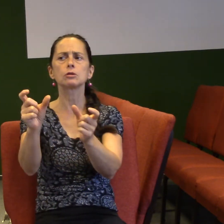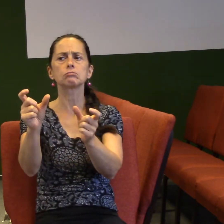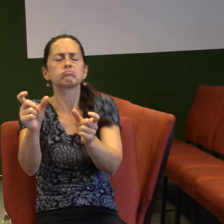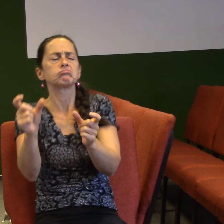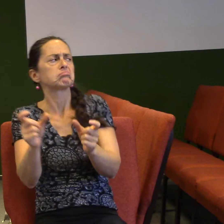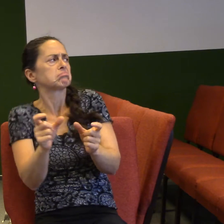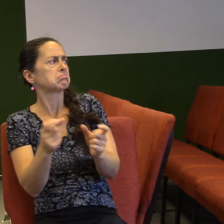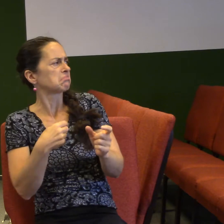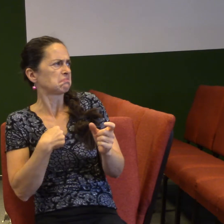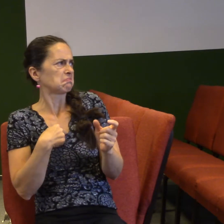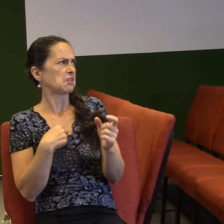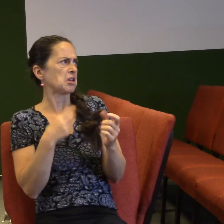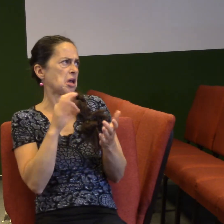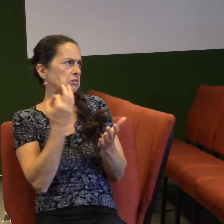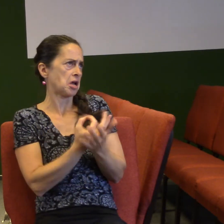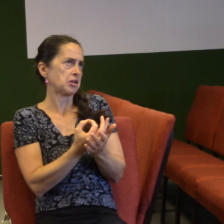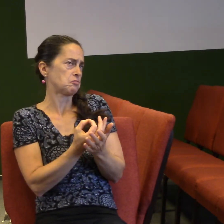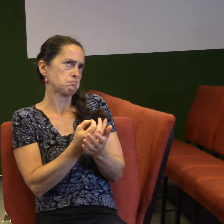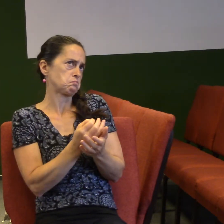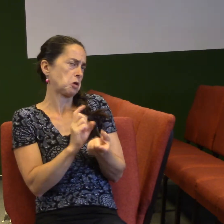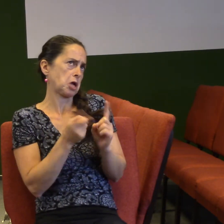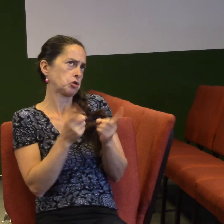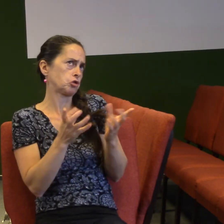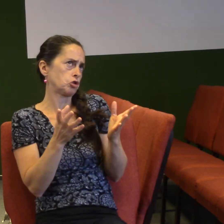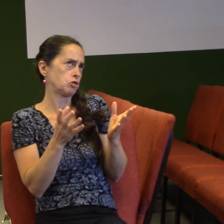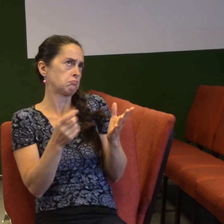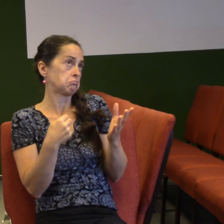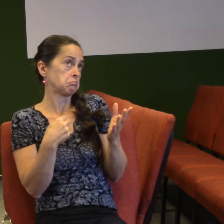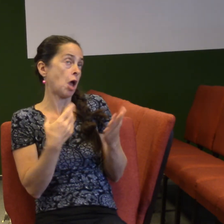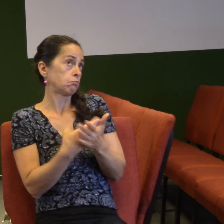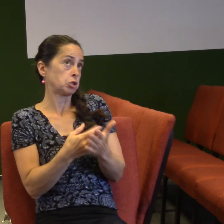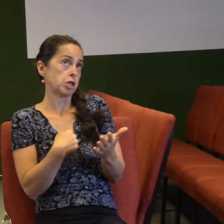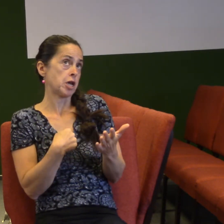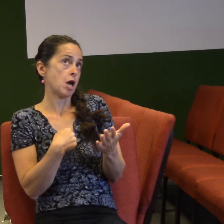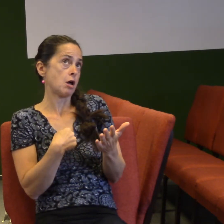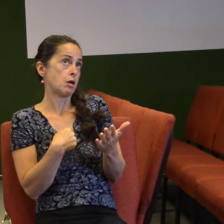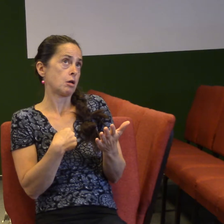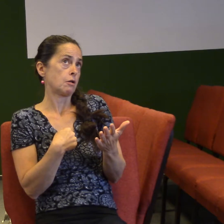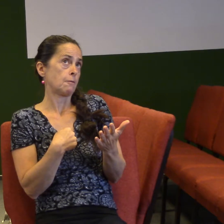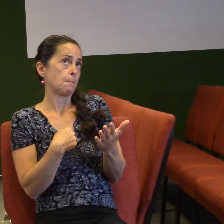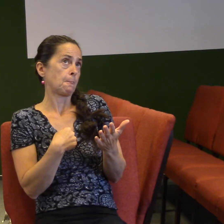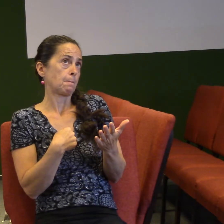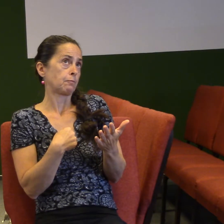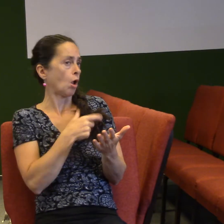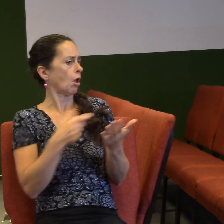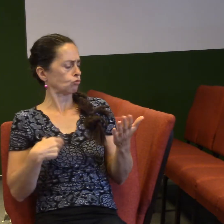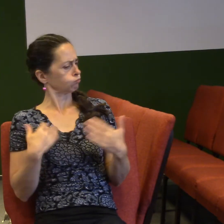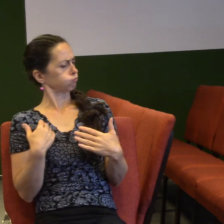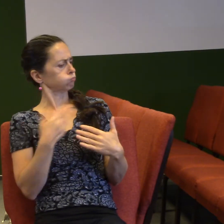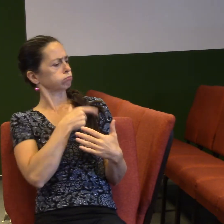a ducha svatého jako neřeším. Já přece mám lásku. Na